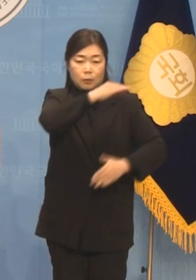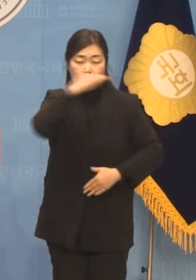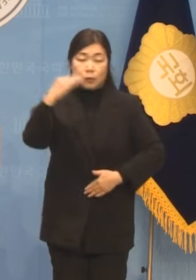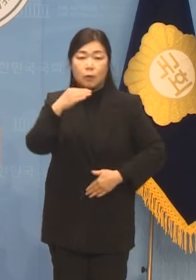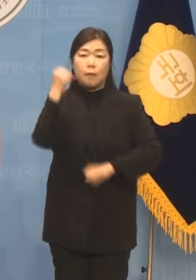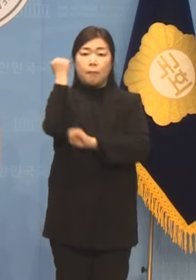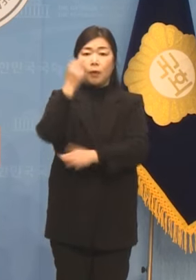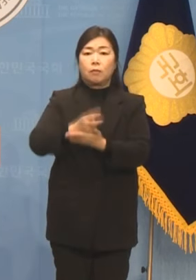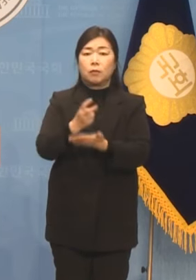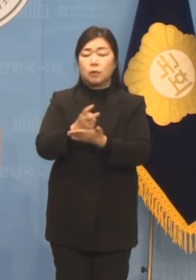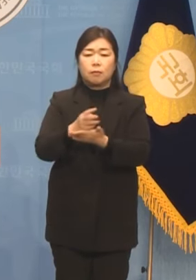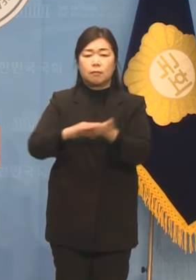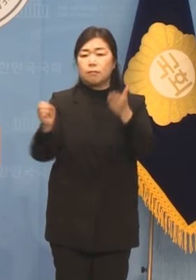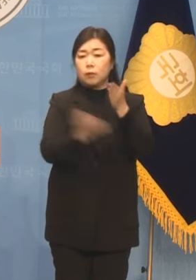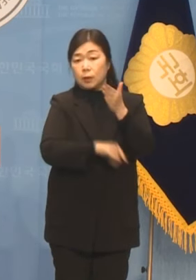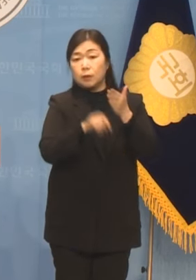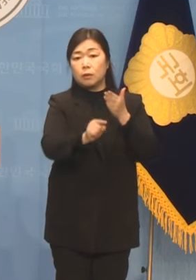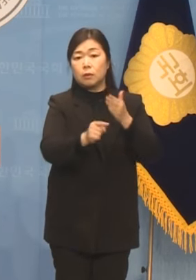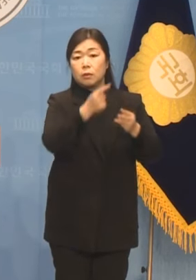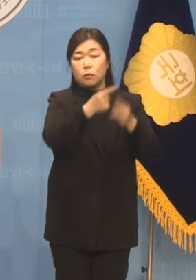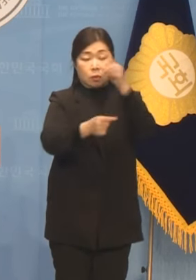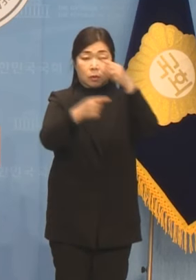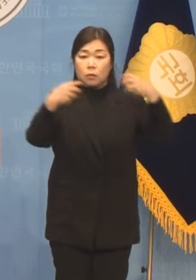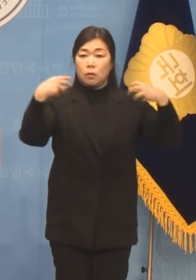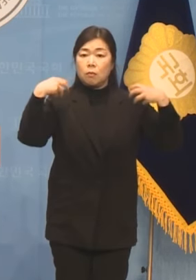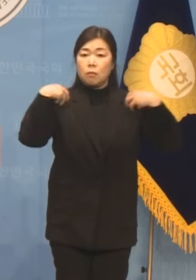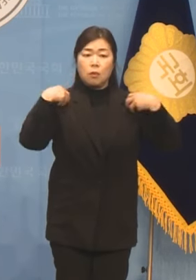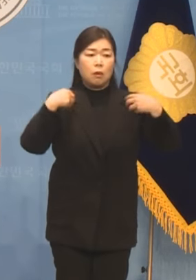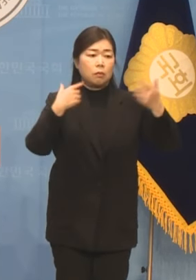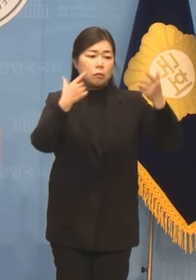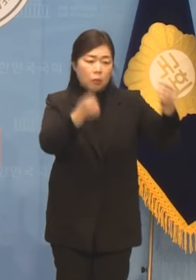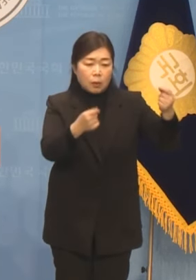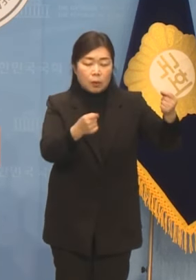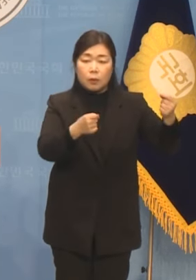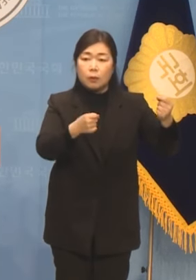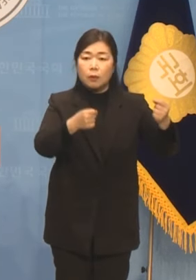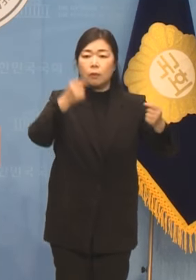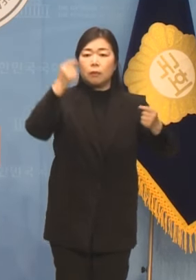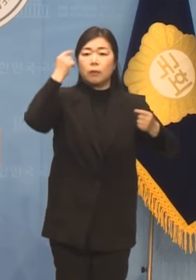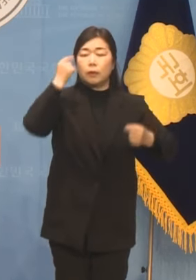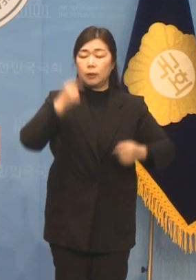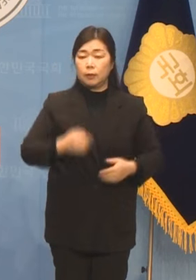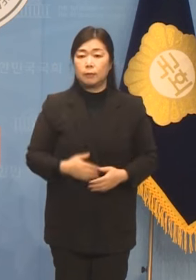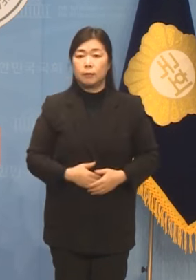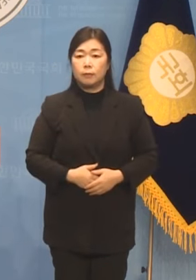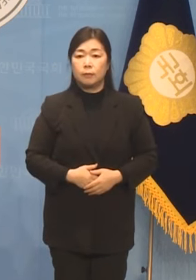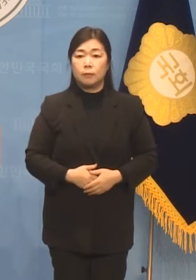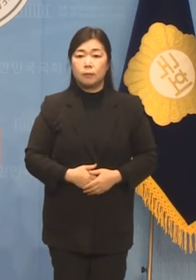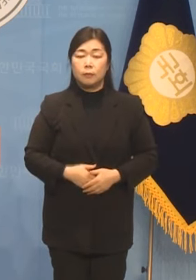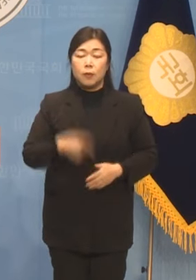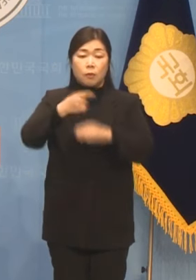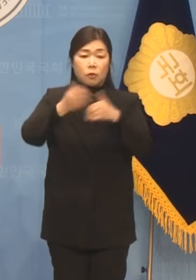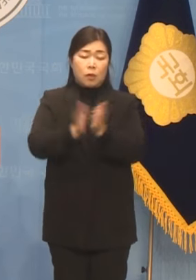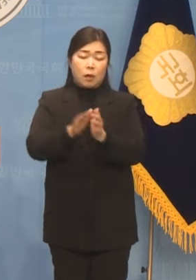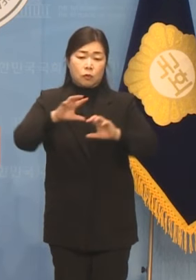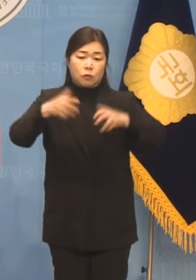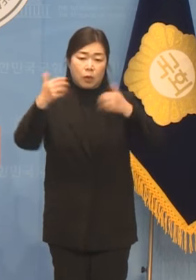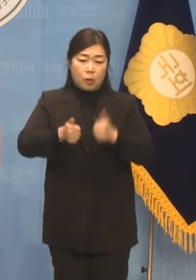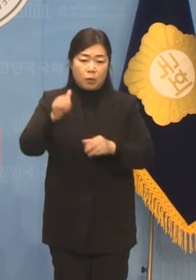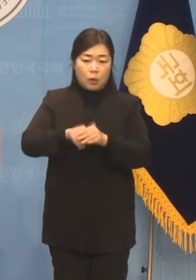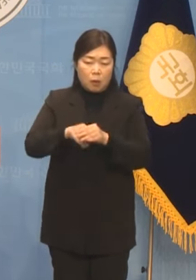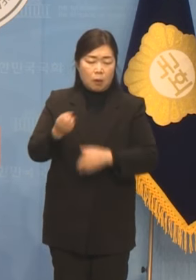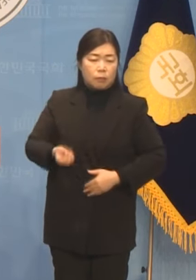짓밟는 윤석열 검사독재정권과 다를 바가 무엇입니까 민주당의 총선 압승을 바라는 국민적